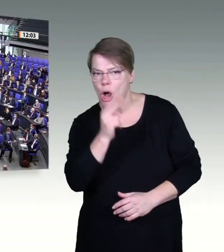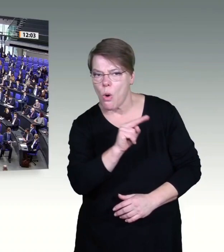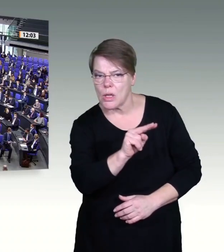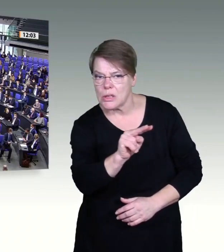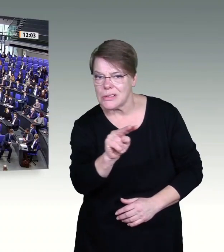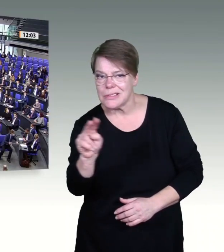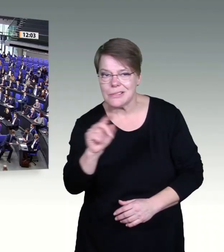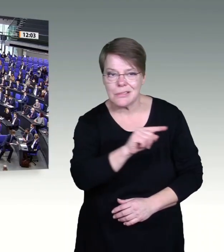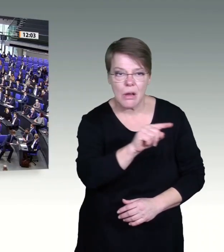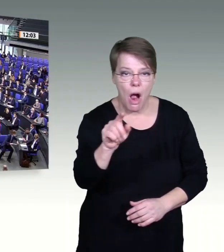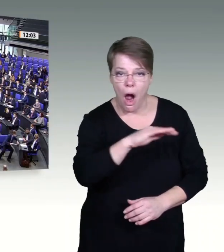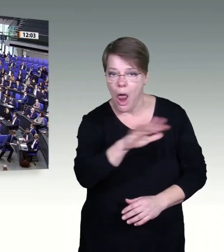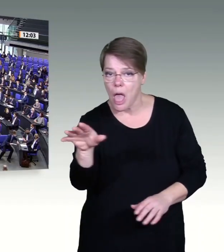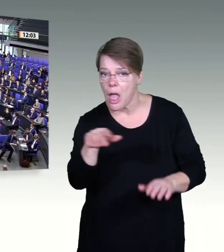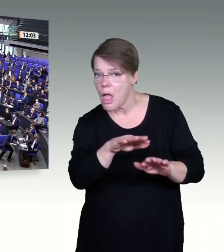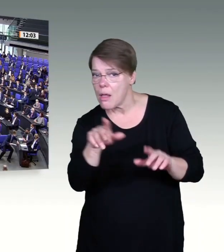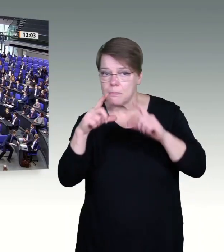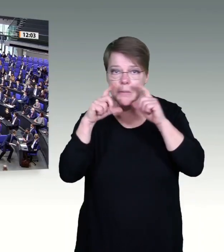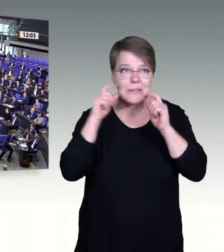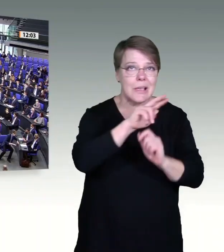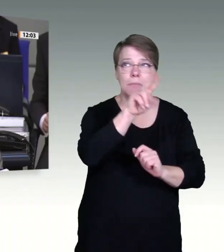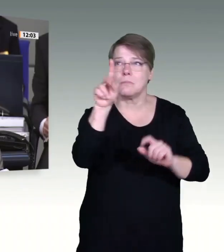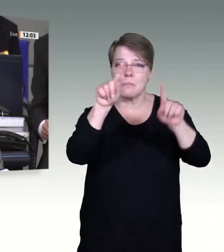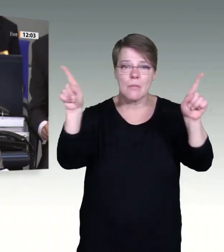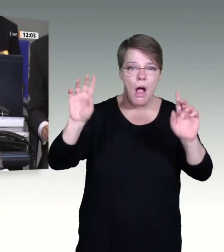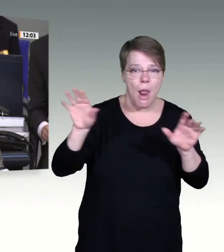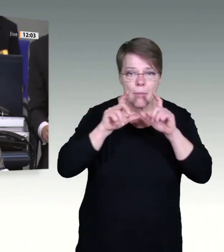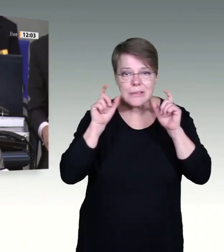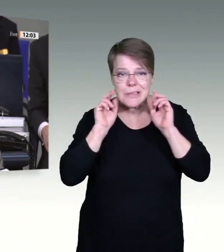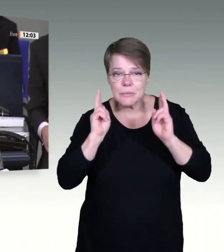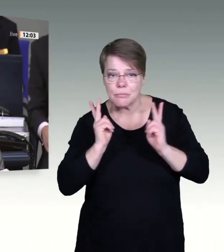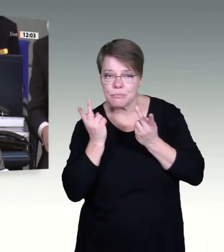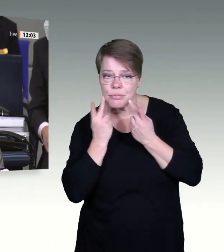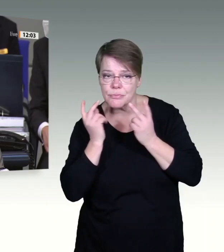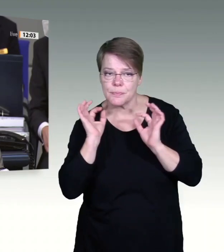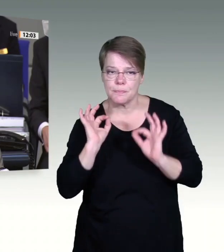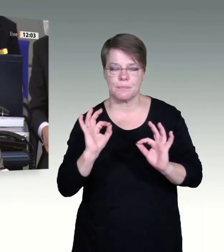Die Fraktionen der SPD, Bündnis 90 Die Grünen und FDP